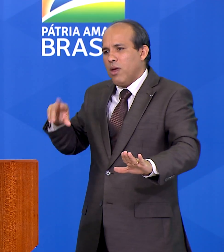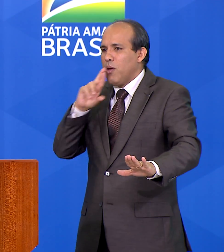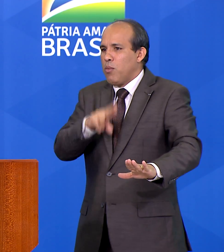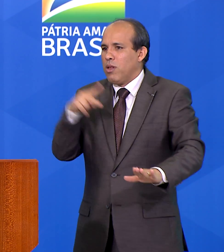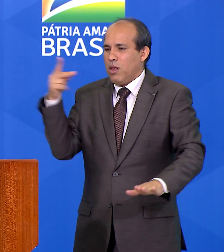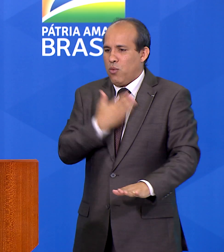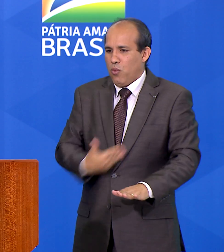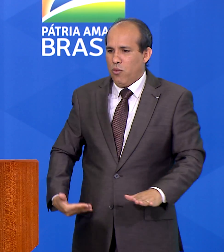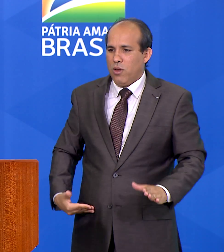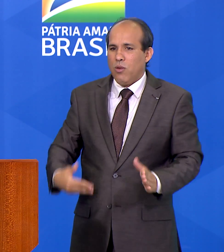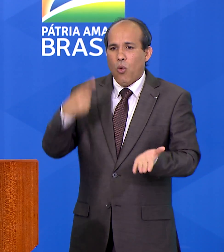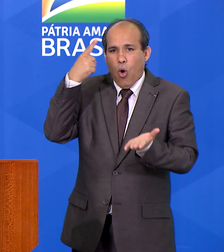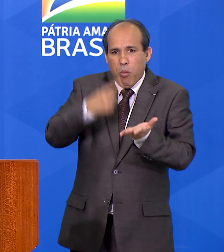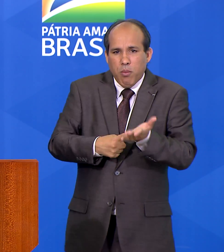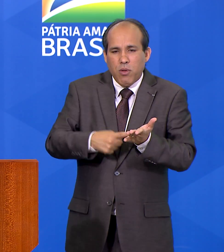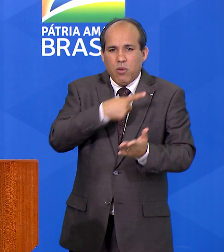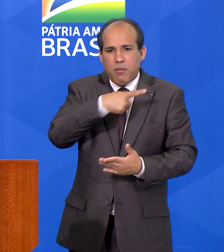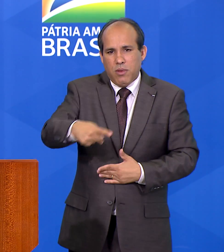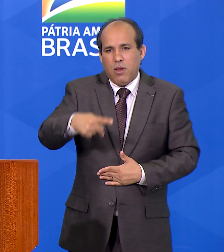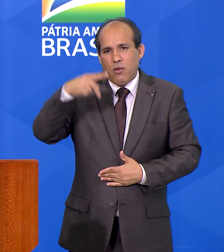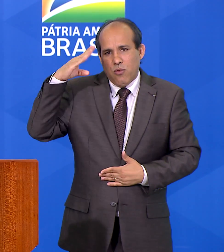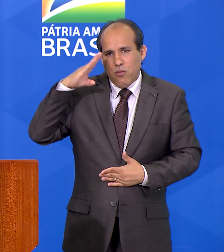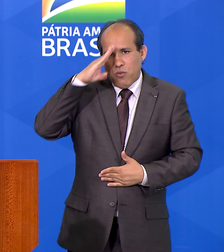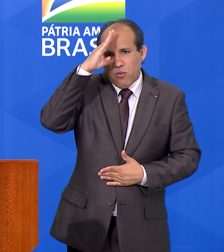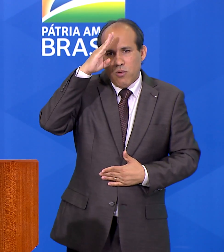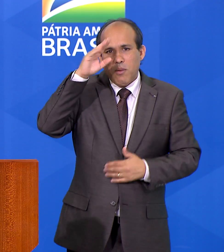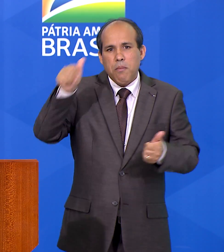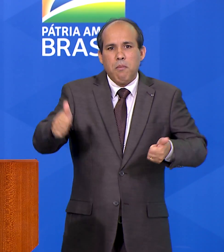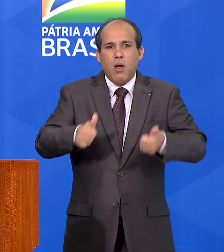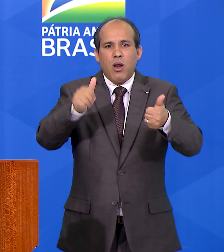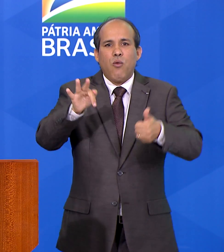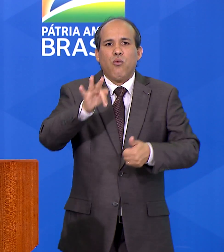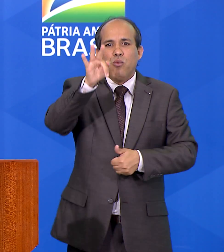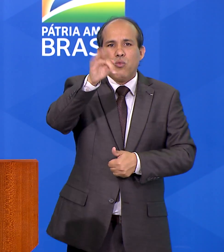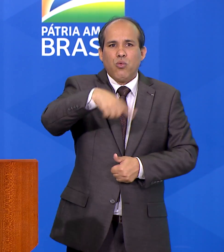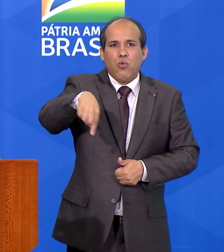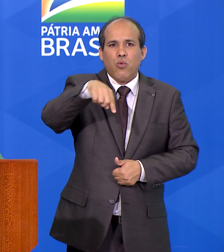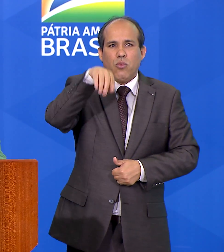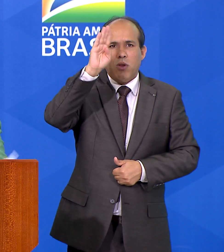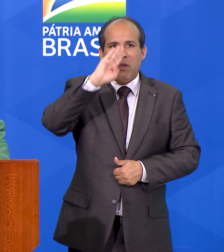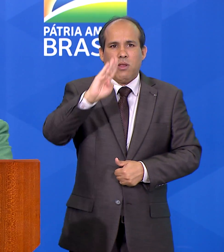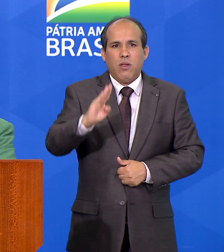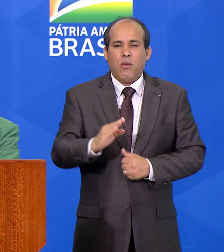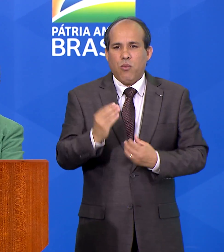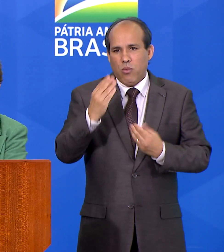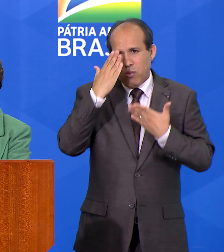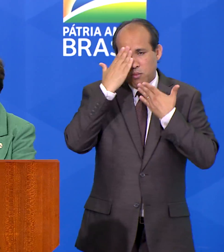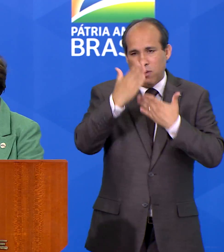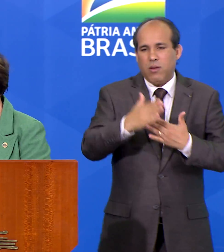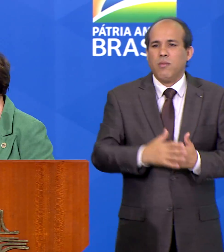do presidente Jair Bolsonaro com o futuro da nossa nação. Muito obrigada.